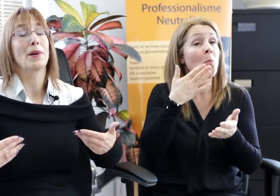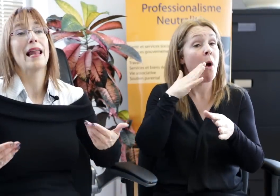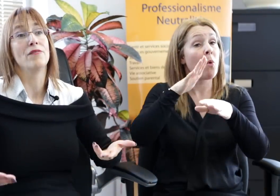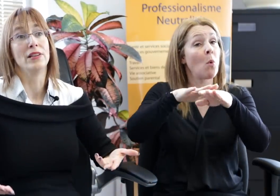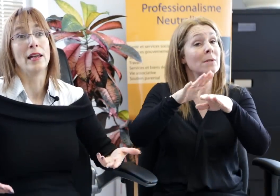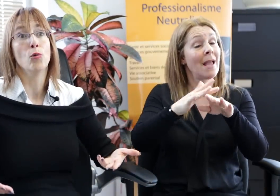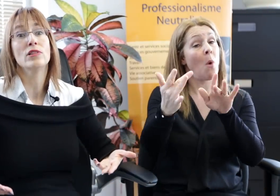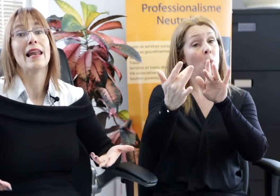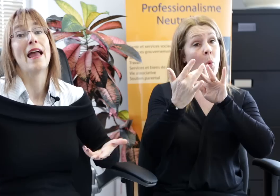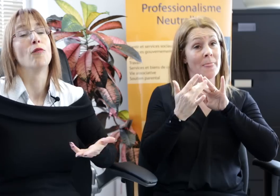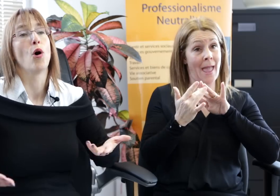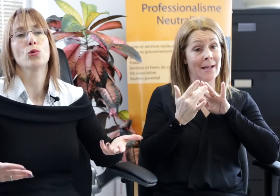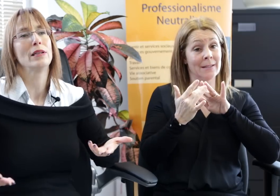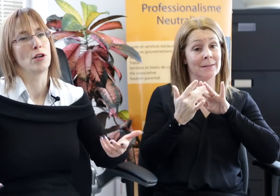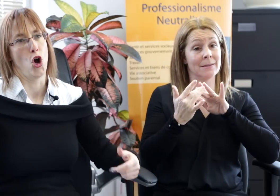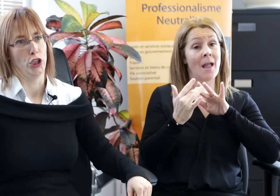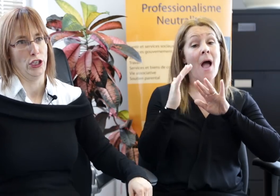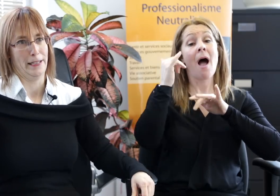après la vidéo, vous allez avoir toutes les coordonnées.